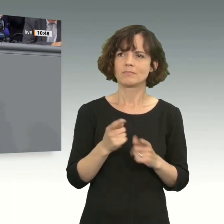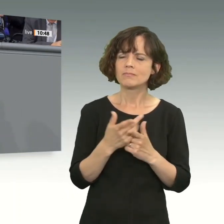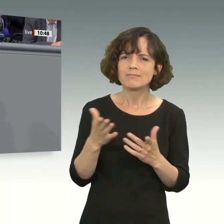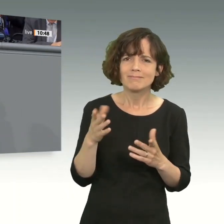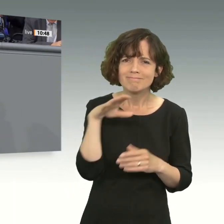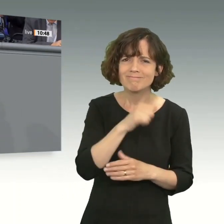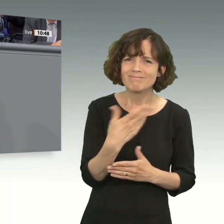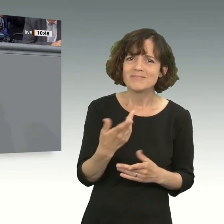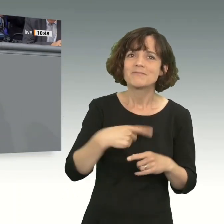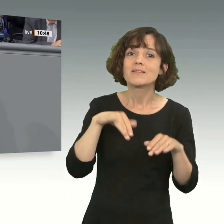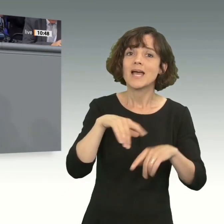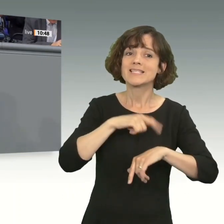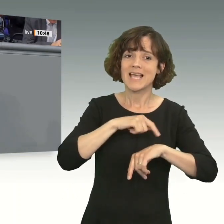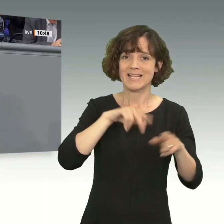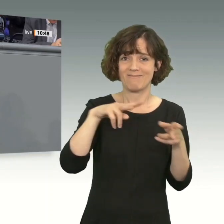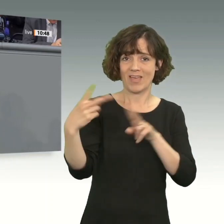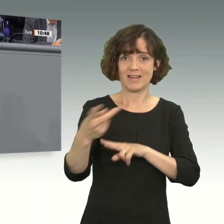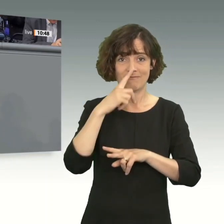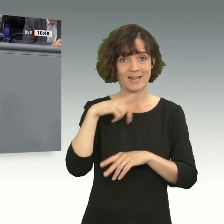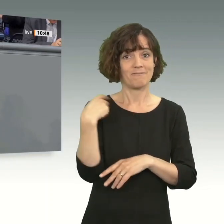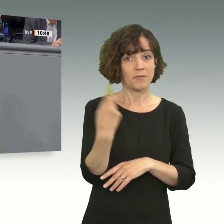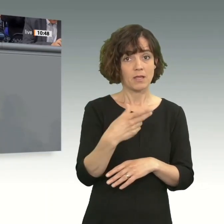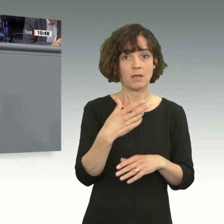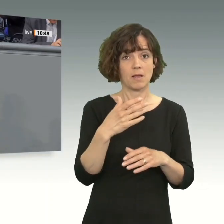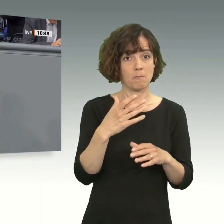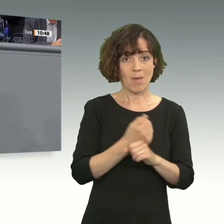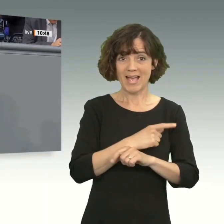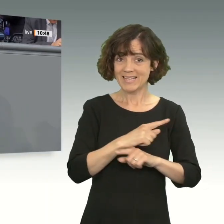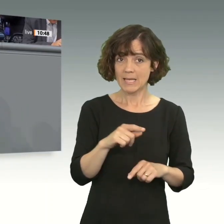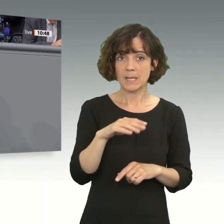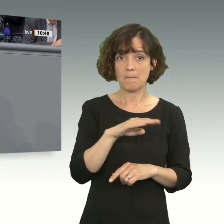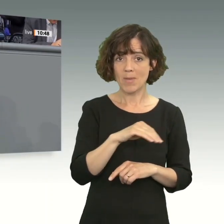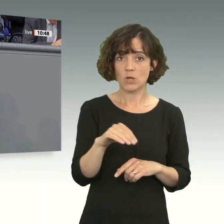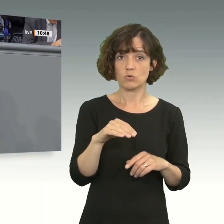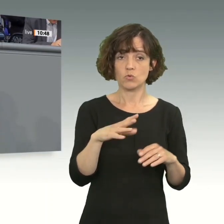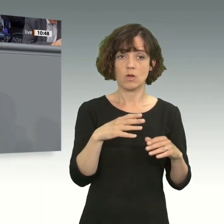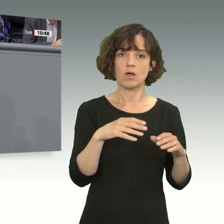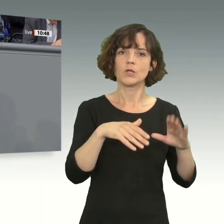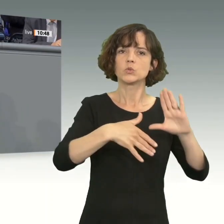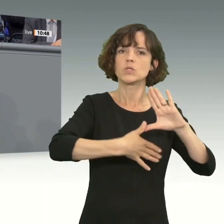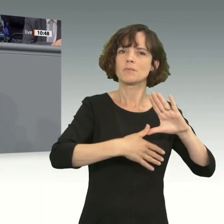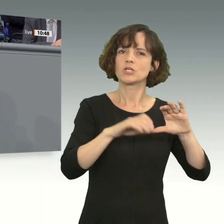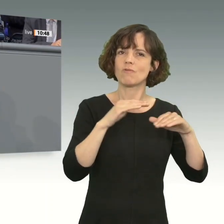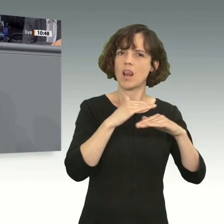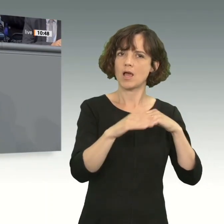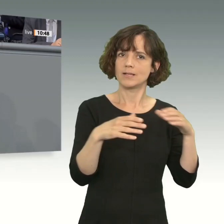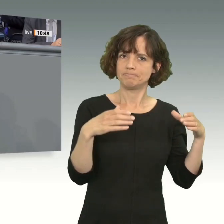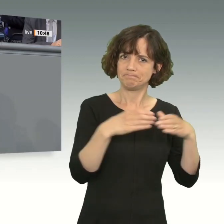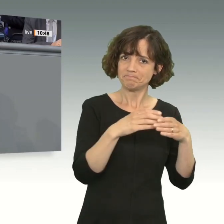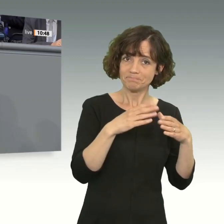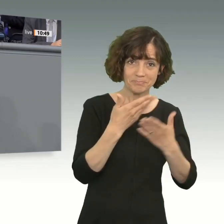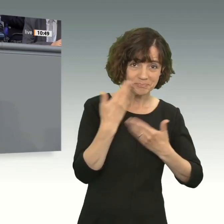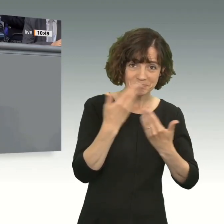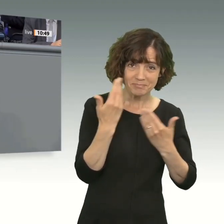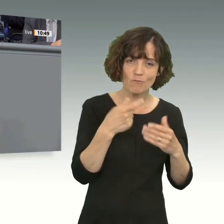gehört. Wir haben eine Zeitenwende. Und wenn wir nicht mit Markus Suhr, nicht mit den südamerikanischen Ländern zusammenkommen, die mit uns